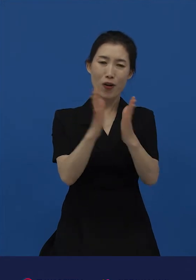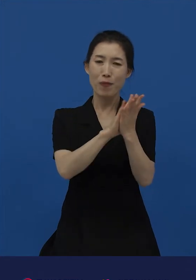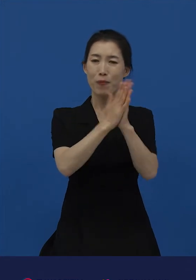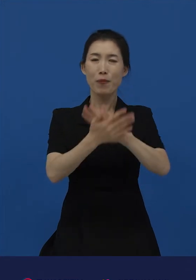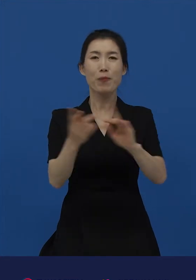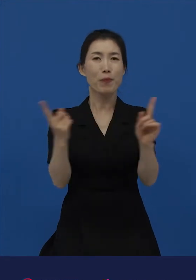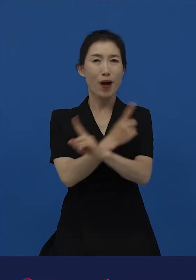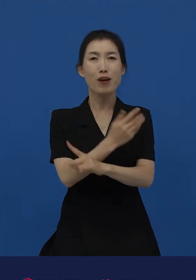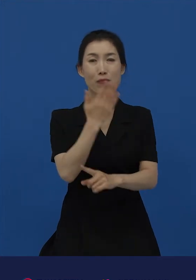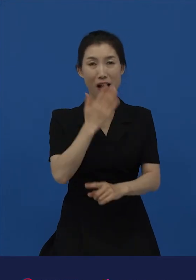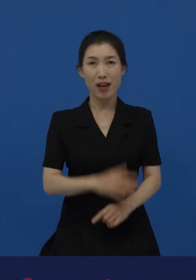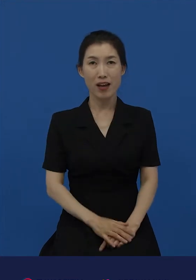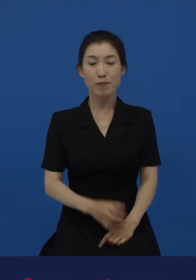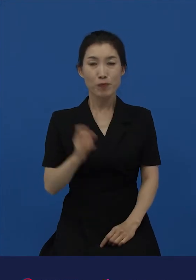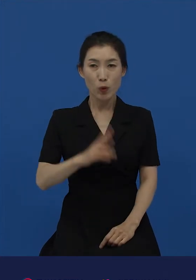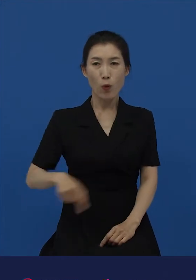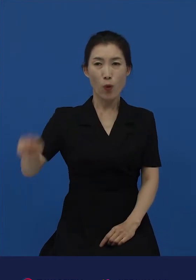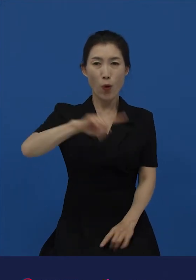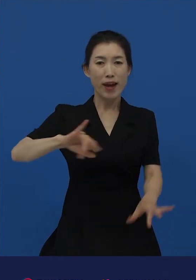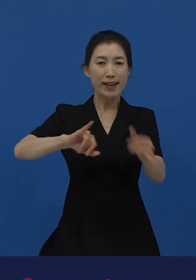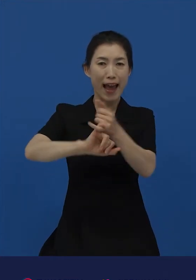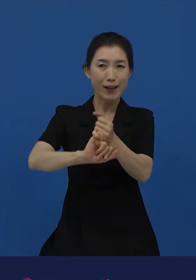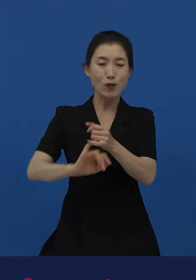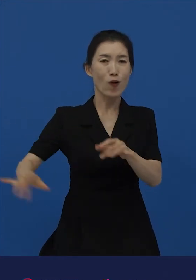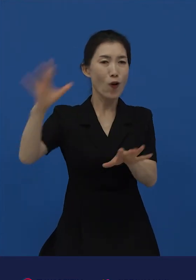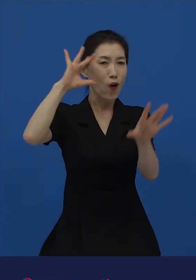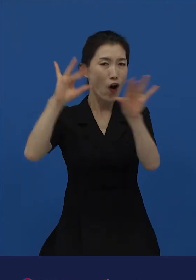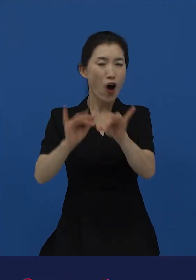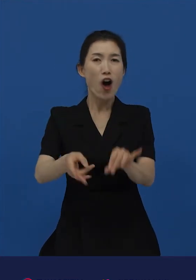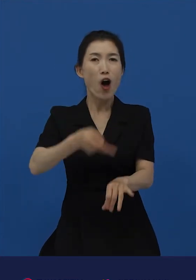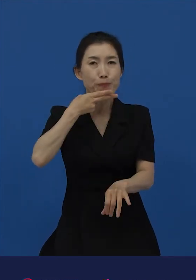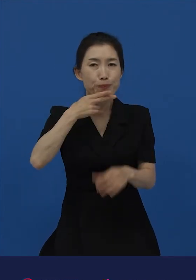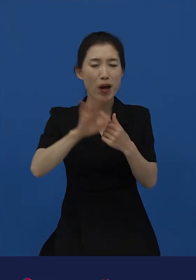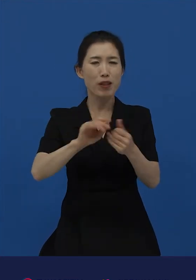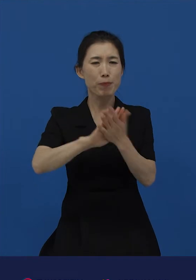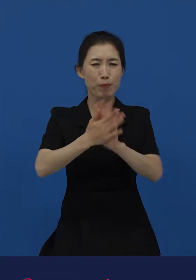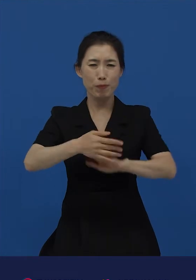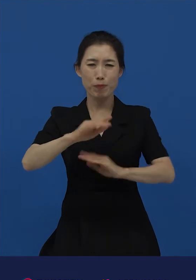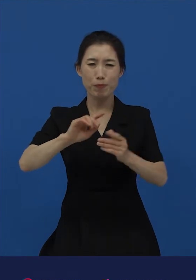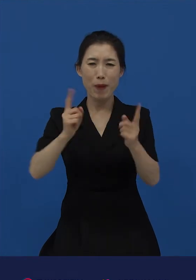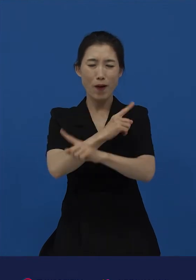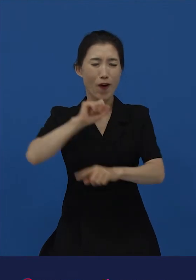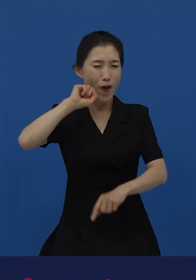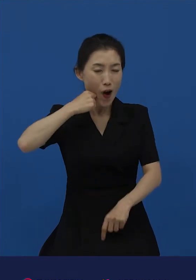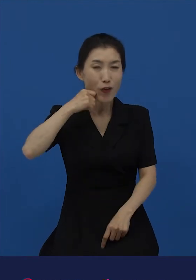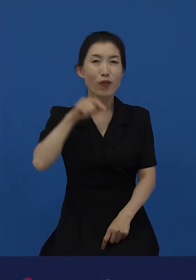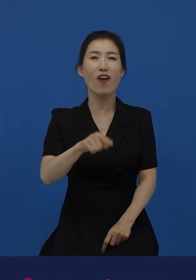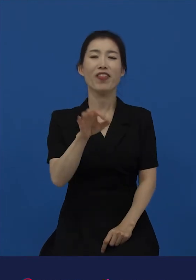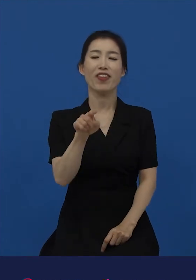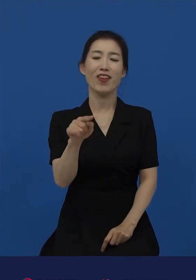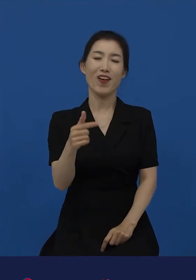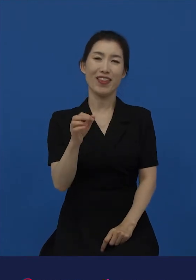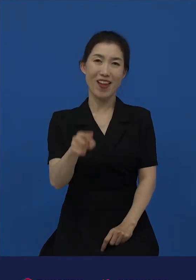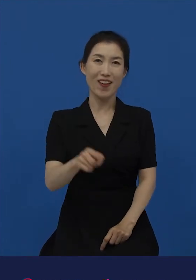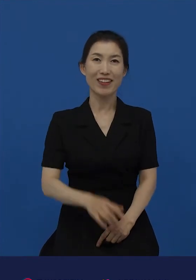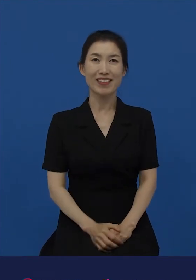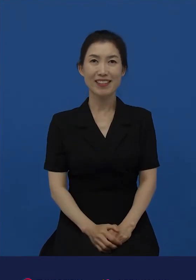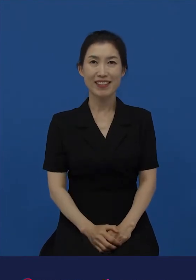합의가 없다면 하나도 바뀔 수 없는 것이 또 언어입니다. 높임법의 변화만 봐도 그것을 알 수 있습니다.